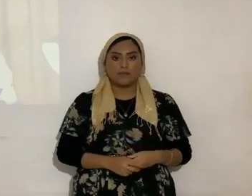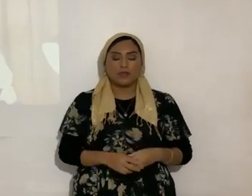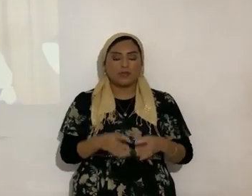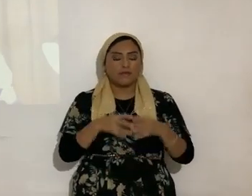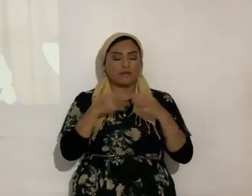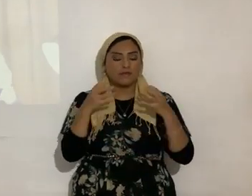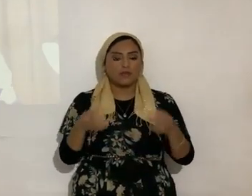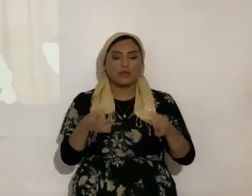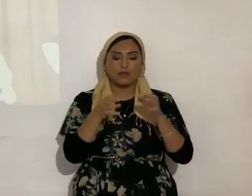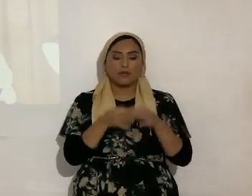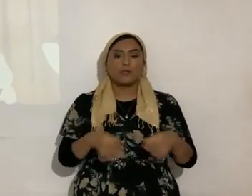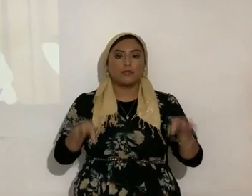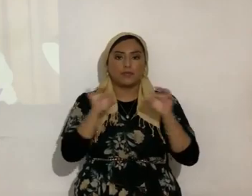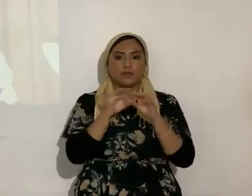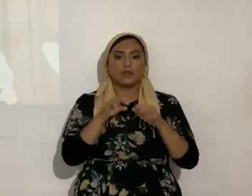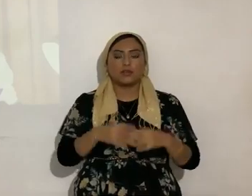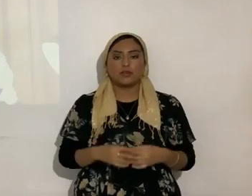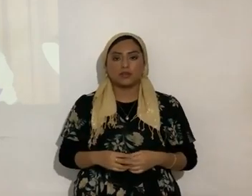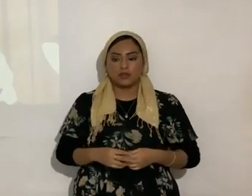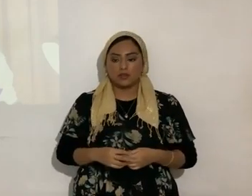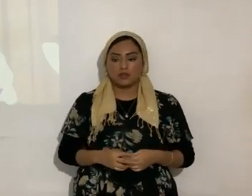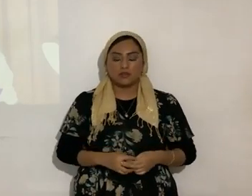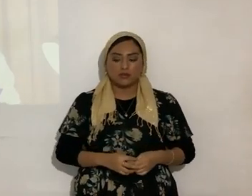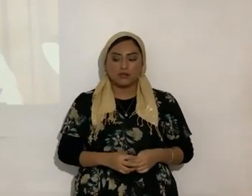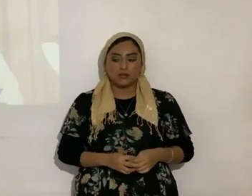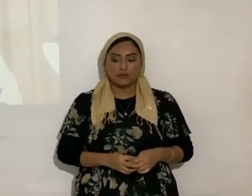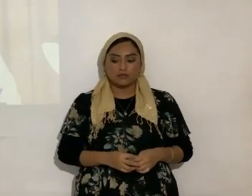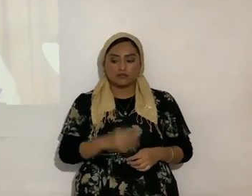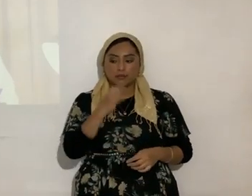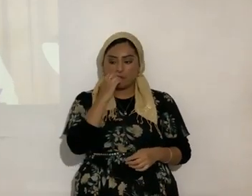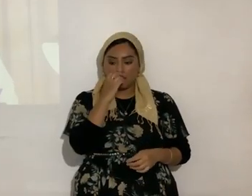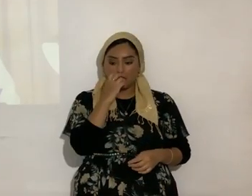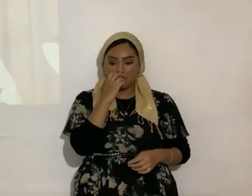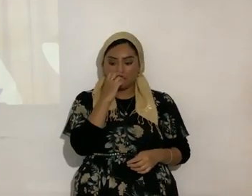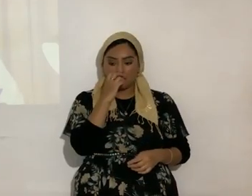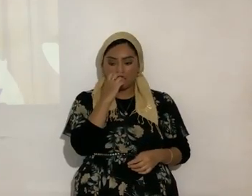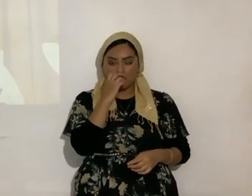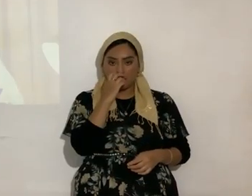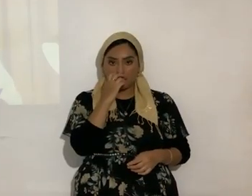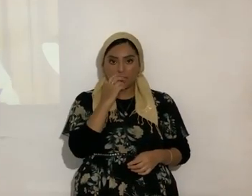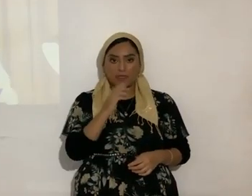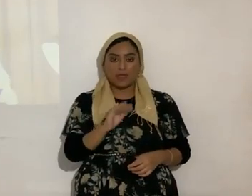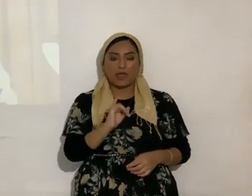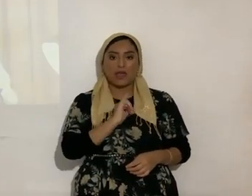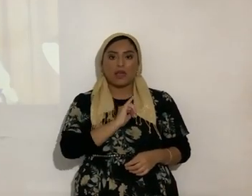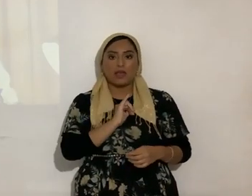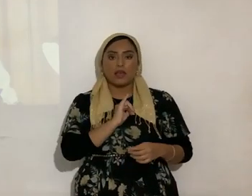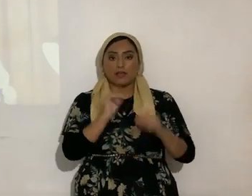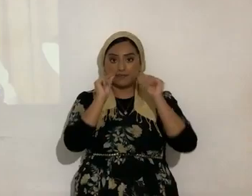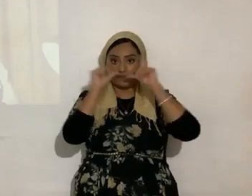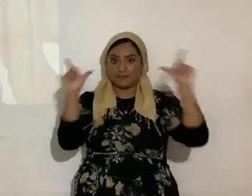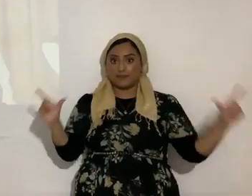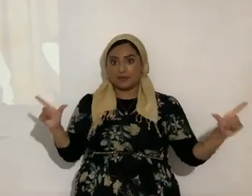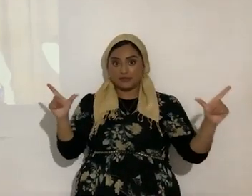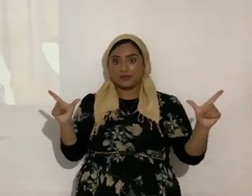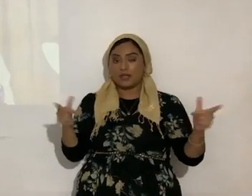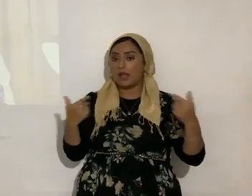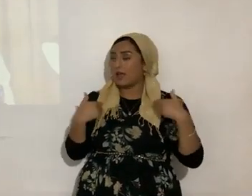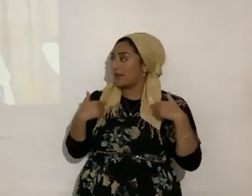importante eso, de todo eso, hermanos. Bueno, miren, tengo, esa es la sorpresa, miren, tengo en mis manos esta